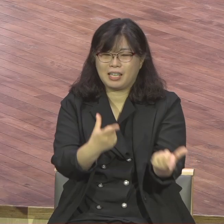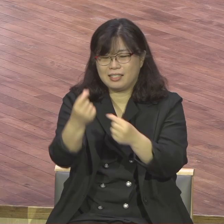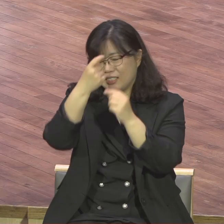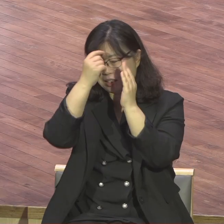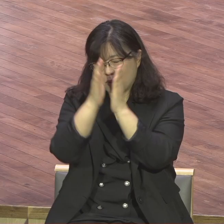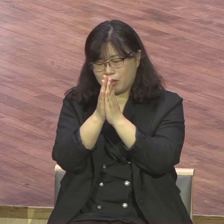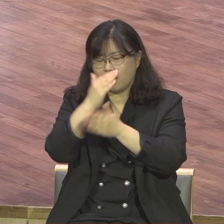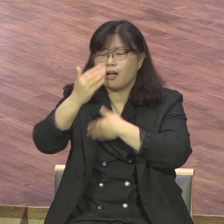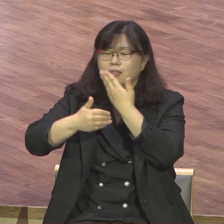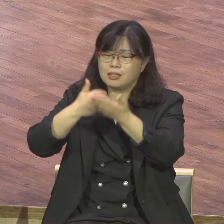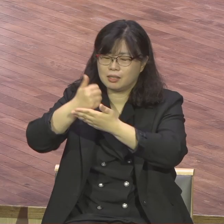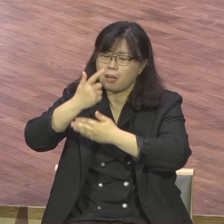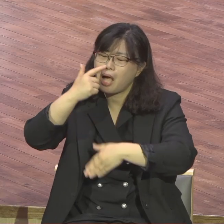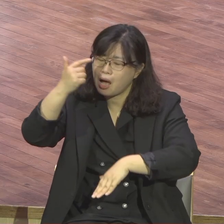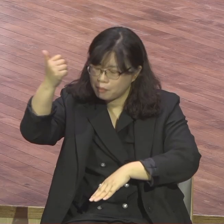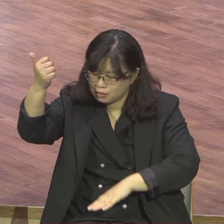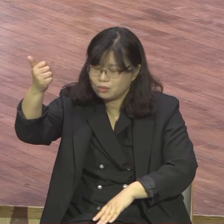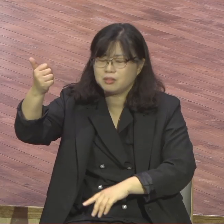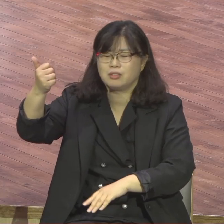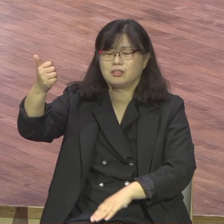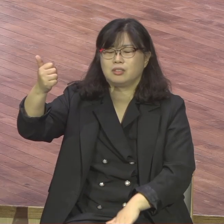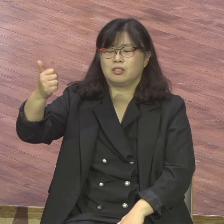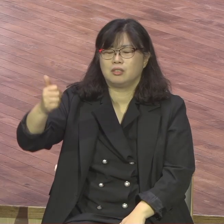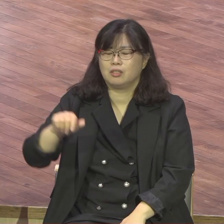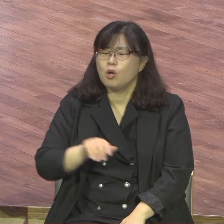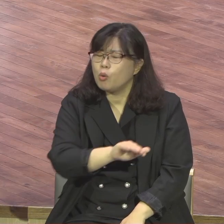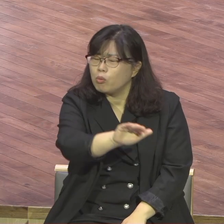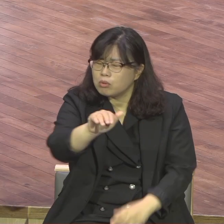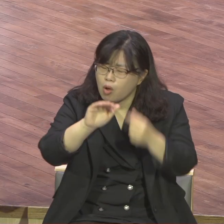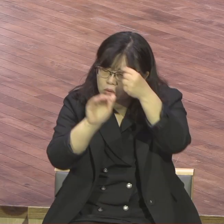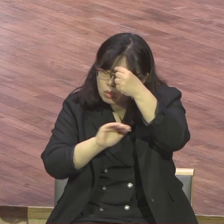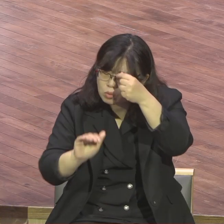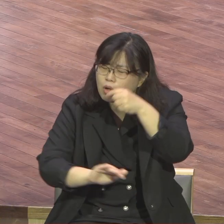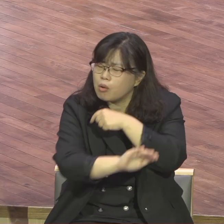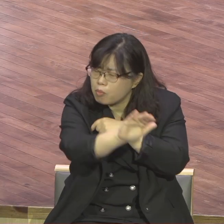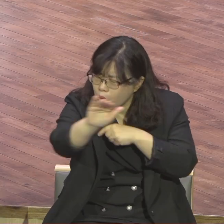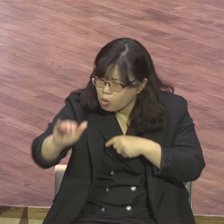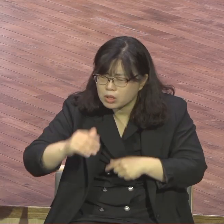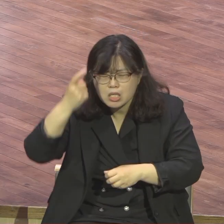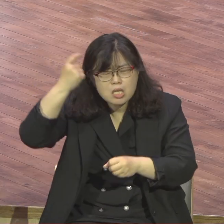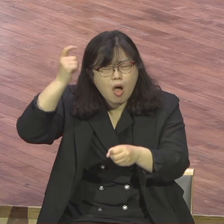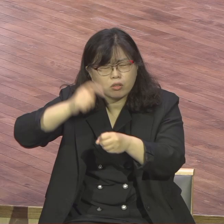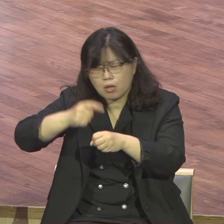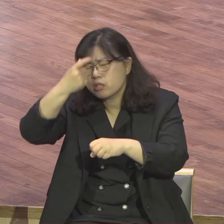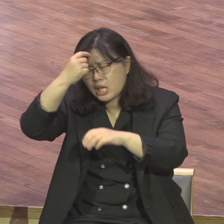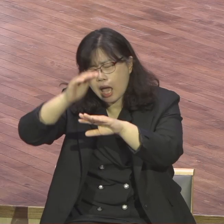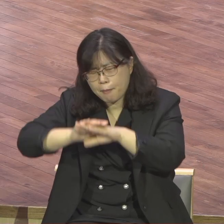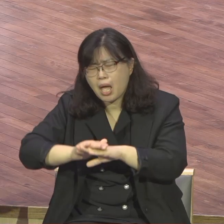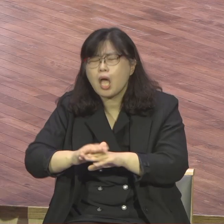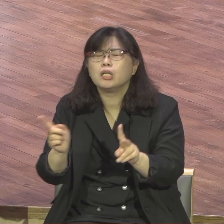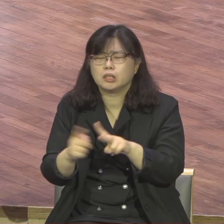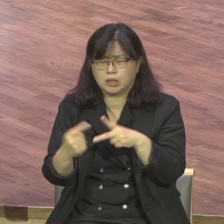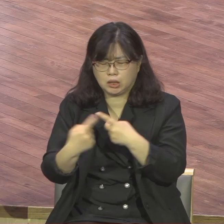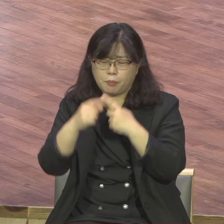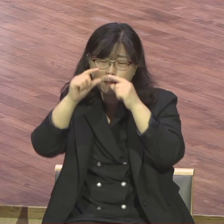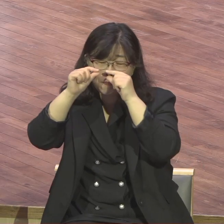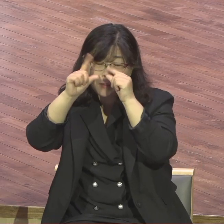우리의 은혜가 모든 성도들 우리가 드려야 할 영적 예배의 의미를 알고 모두가 하나님 앞에